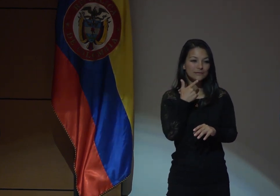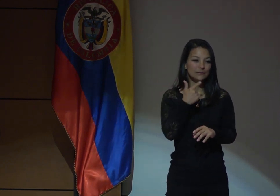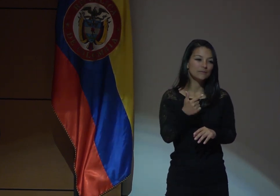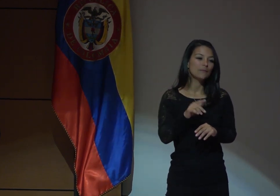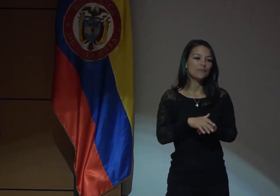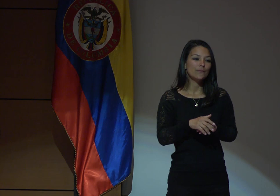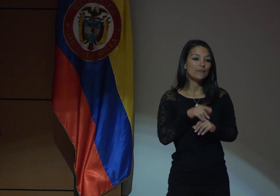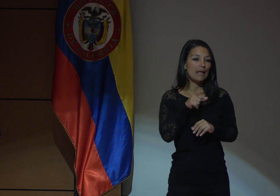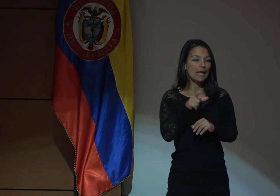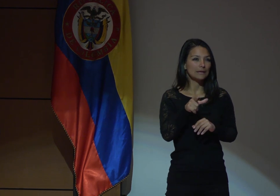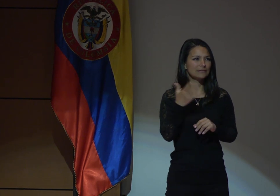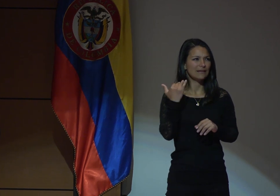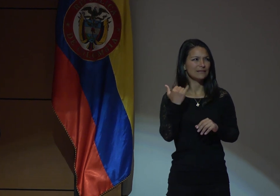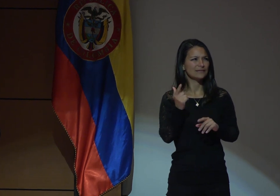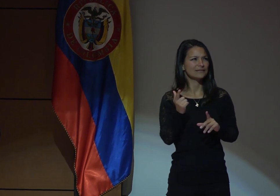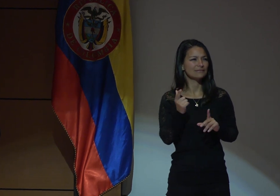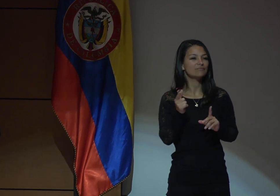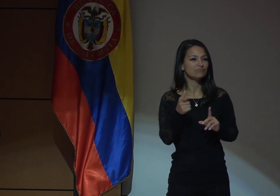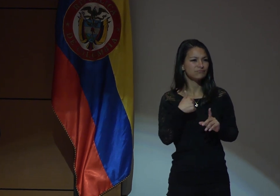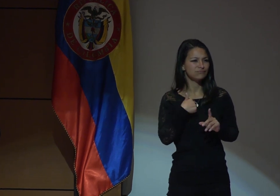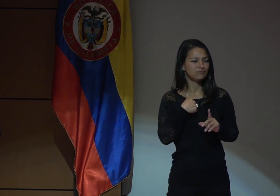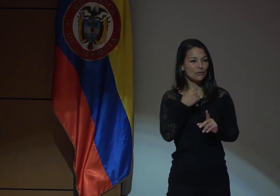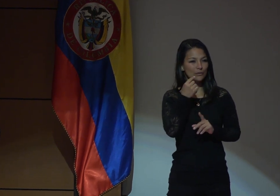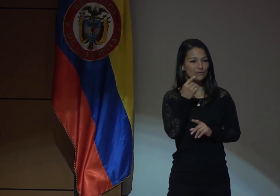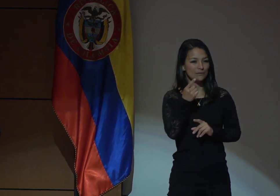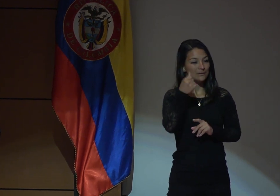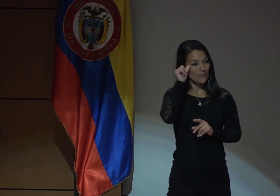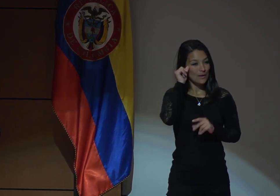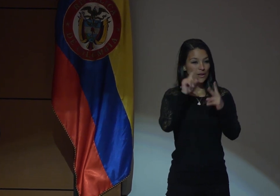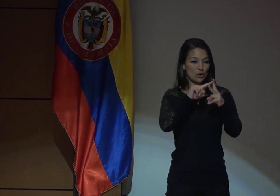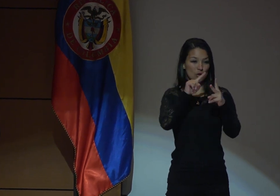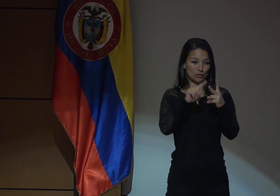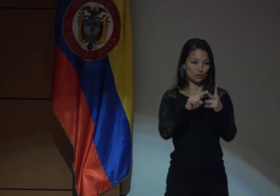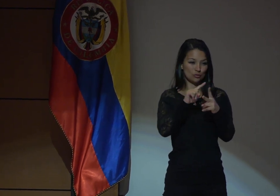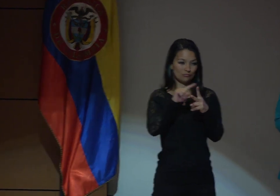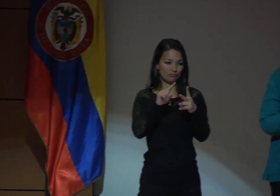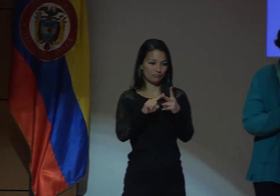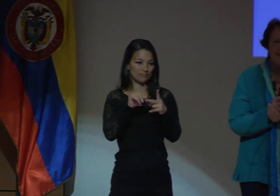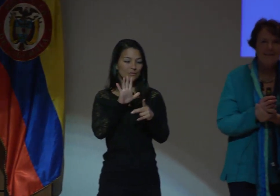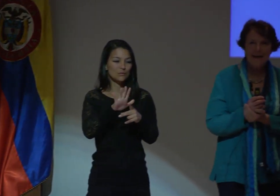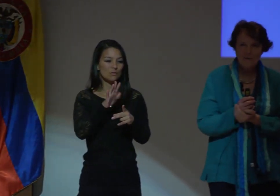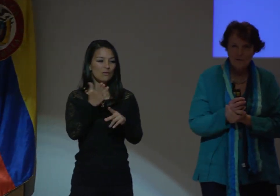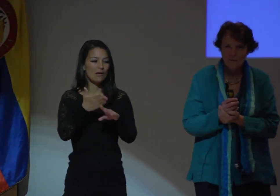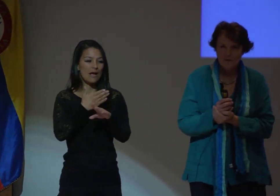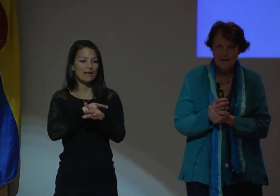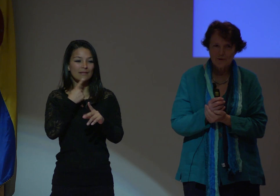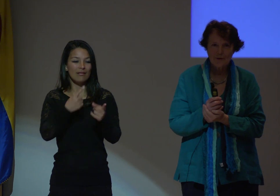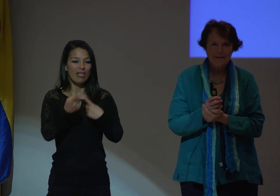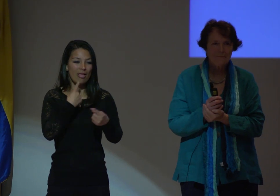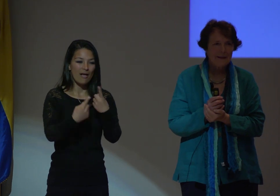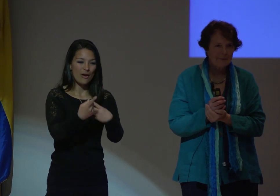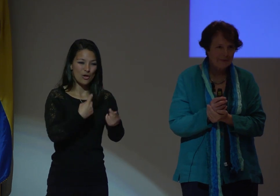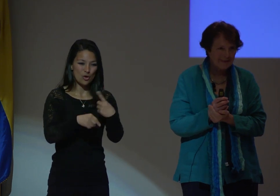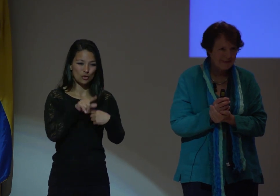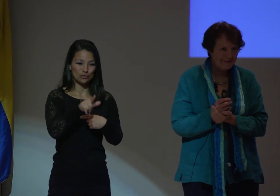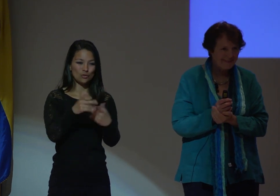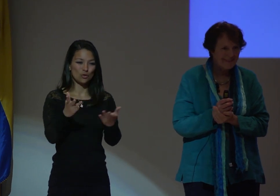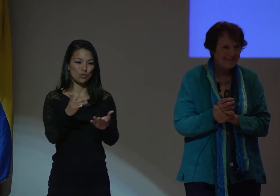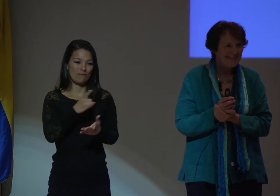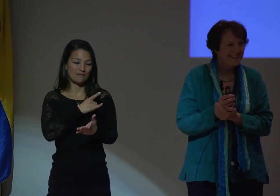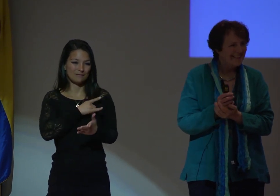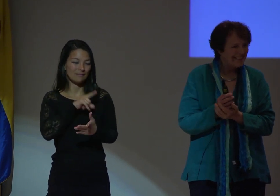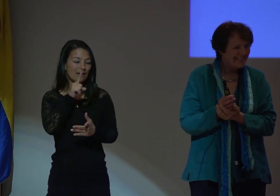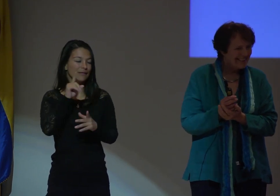tenía en aquel momento dos réplicas de unas sillas de diálogo de la ciudad de Weimar,